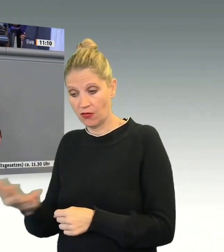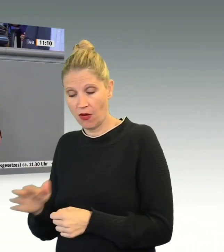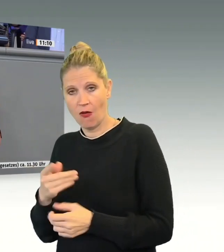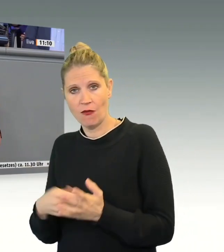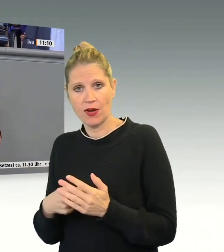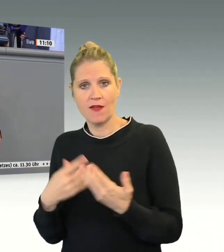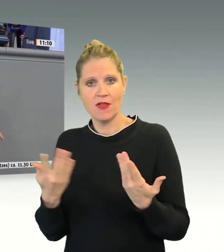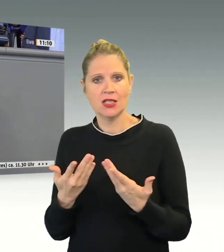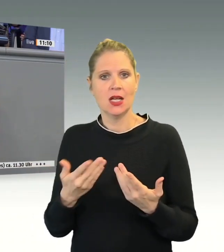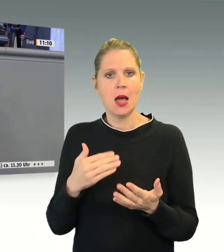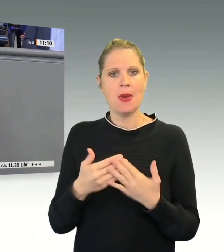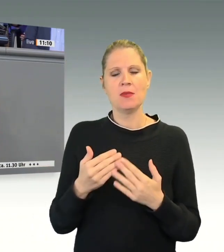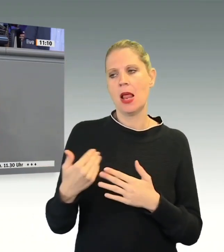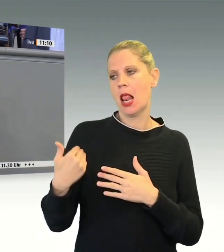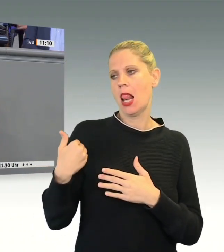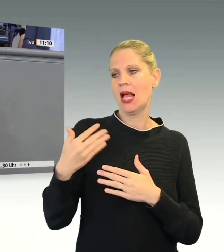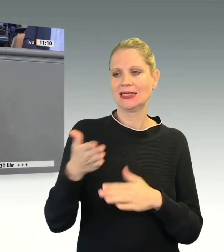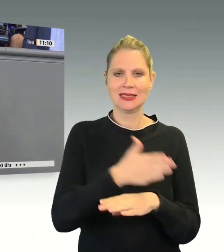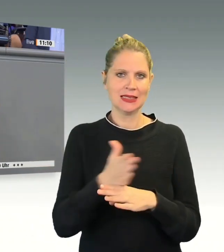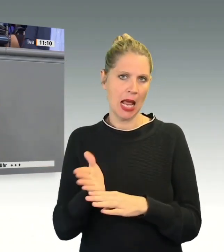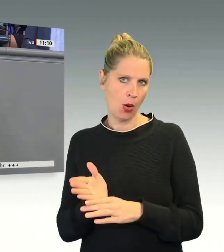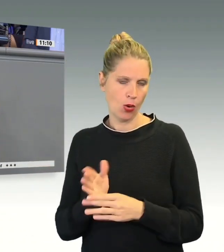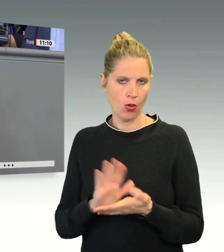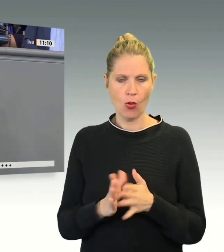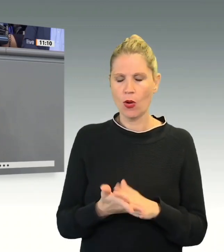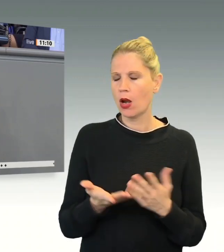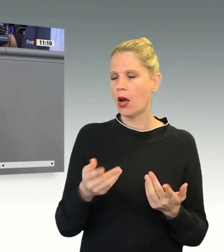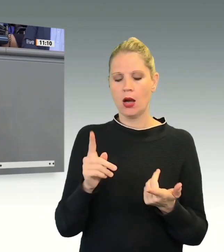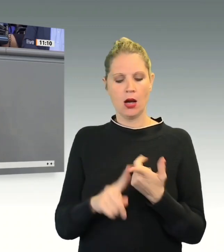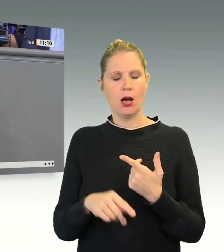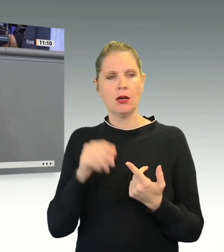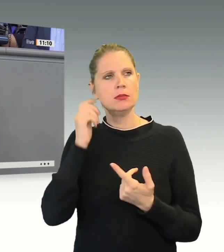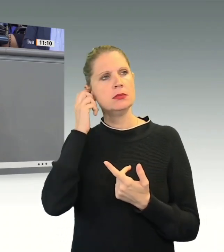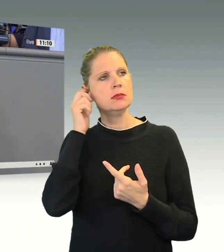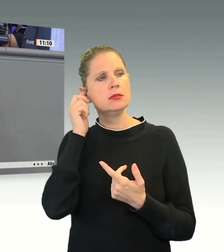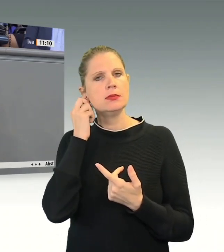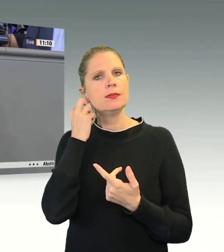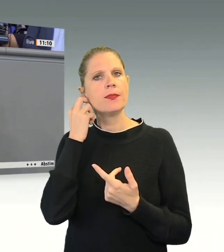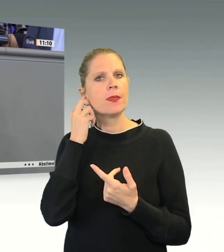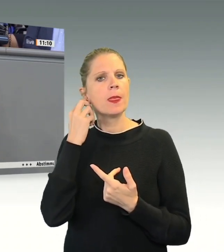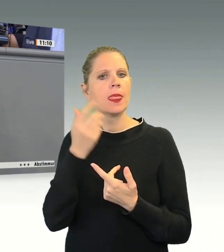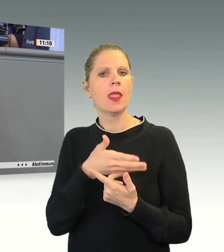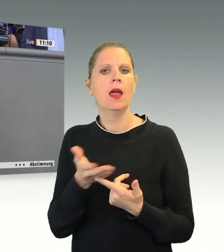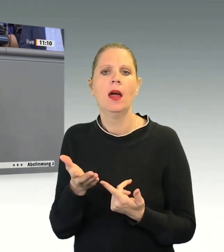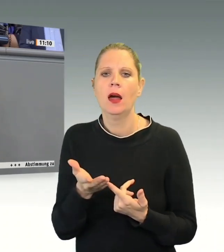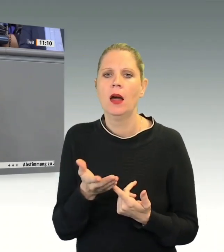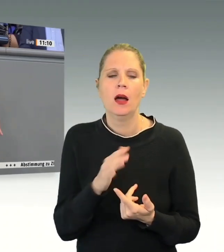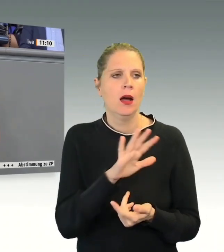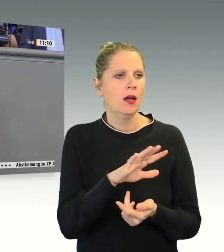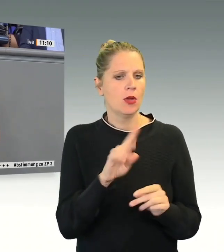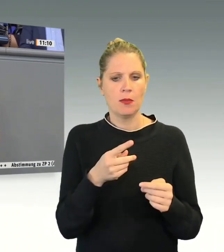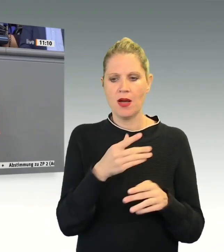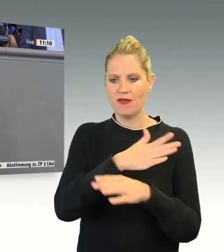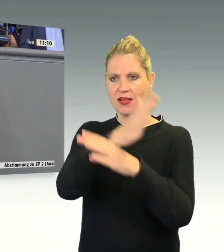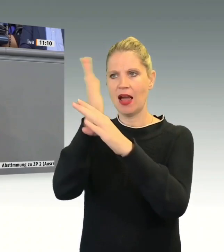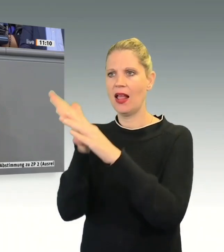Lastenteilung hinzubekommen. Sie stellen nicht in den Mittelpunkt Forderungen, wie wir die Verteilung besser